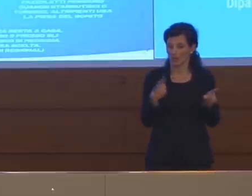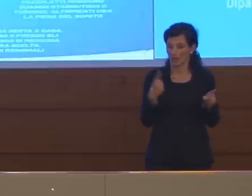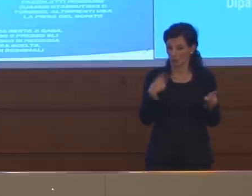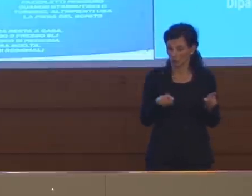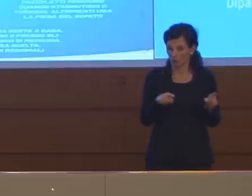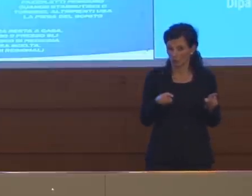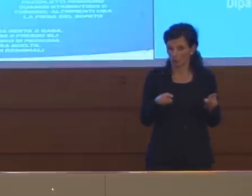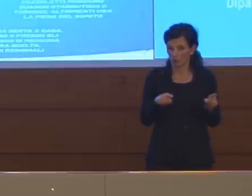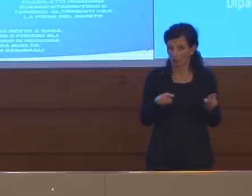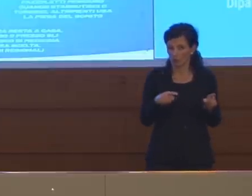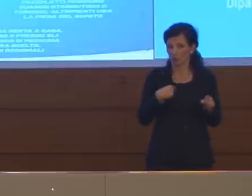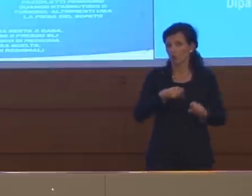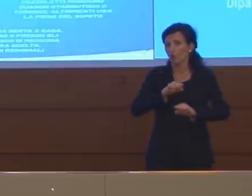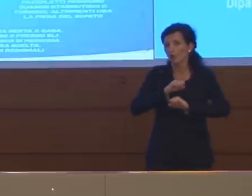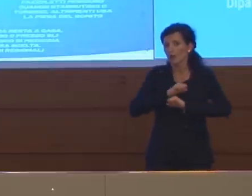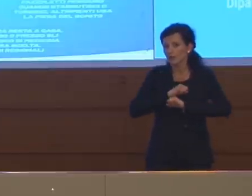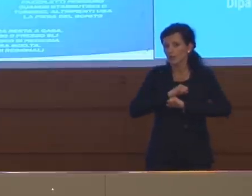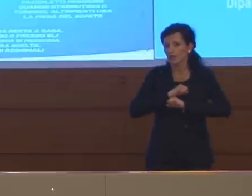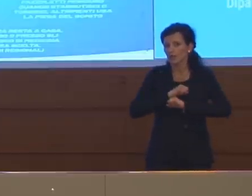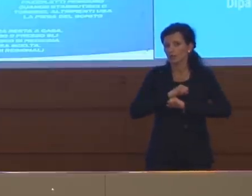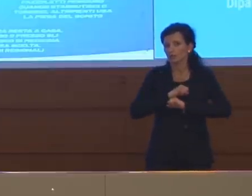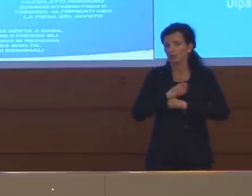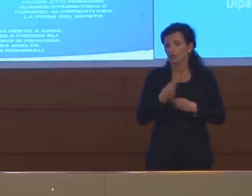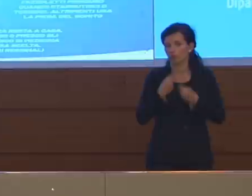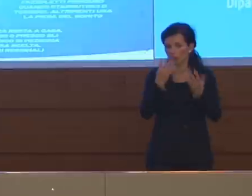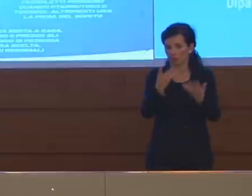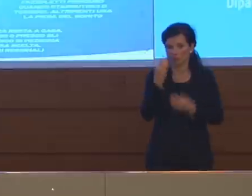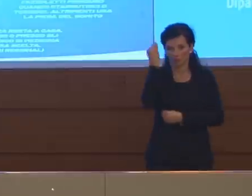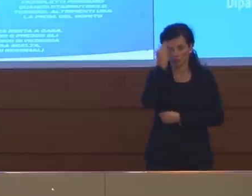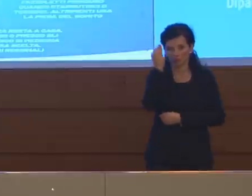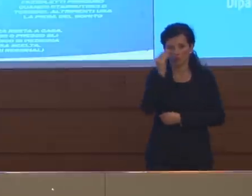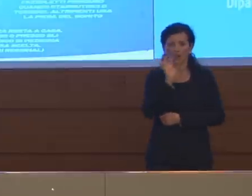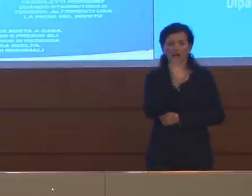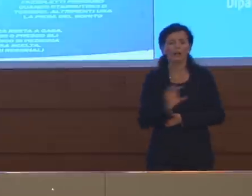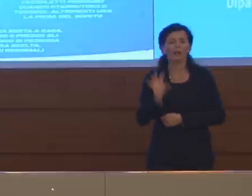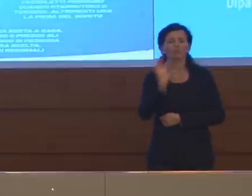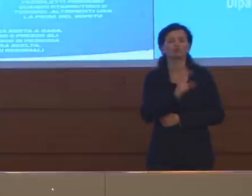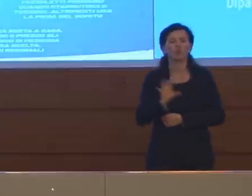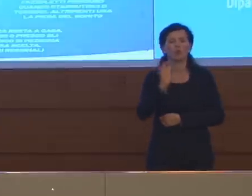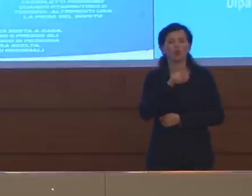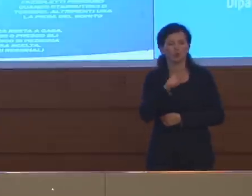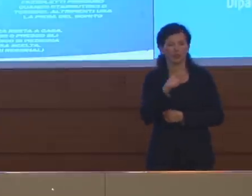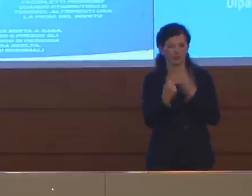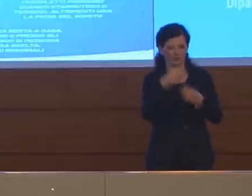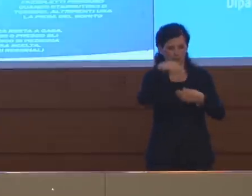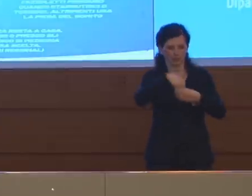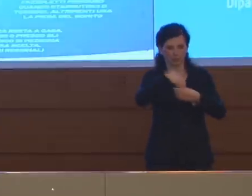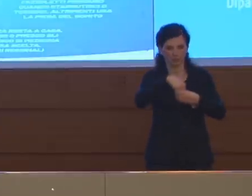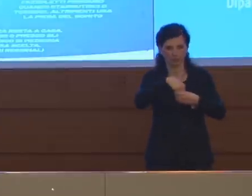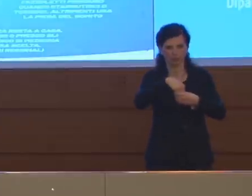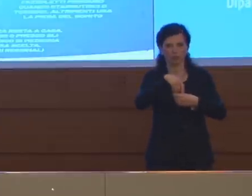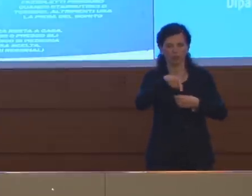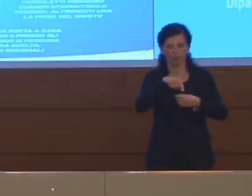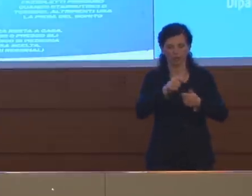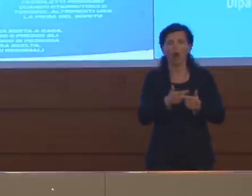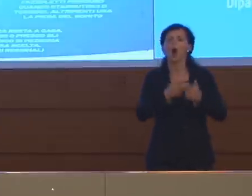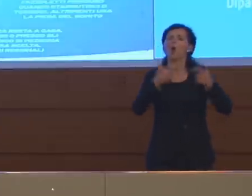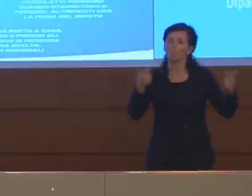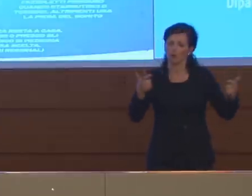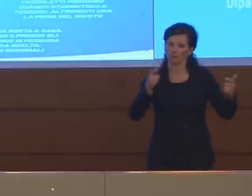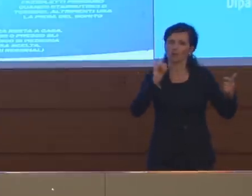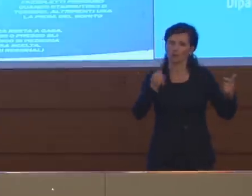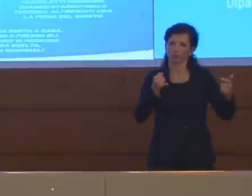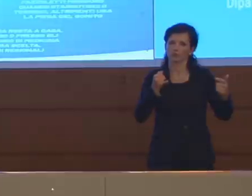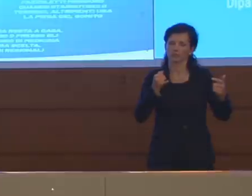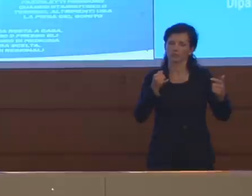poterle dare come interpretazione del fatto che in un ambito regionale è aumentata in qualche modo il livello di movimento, ma